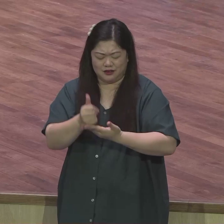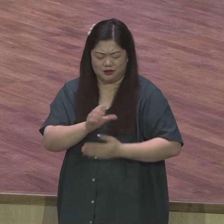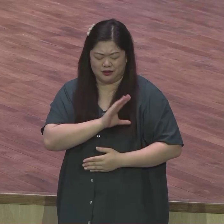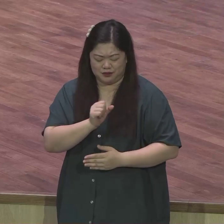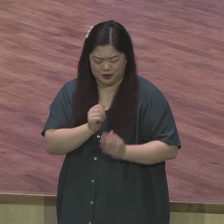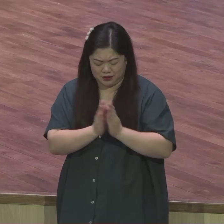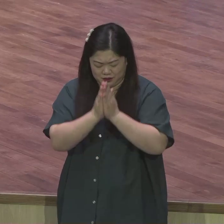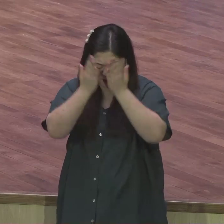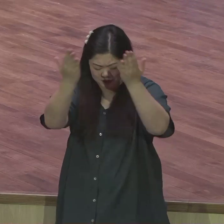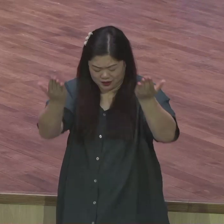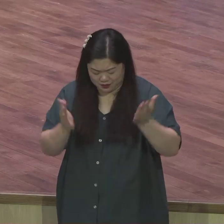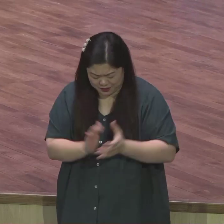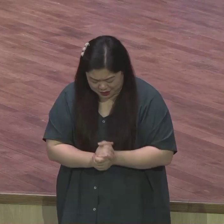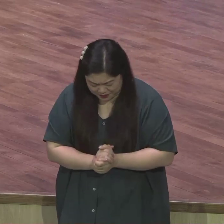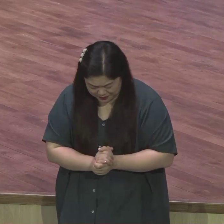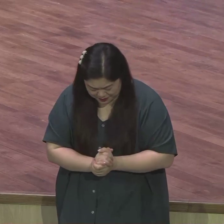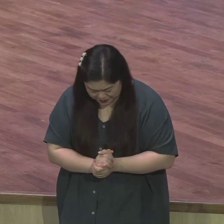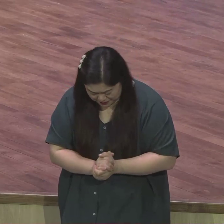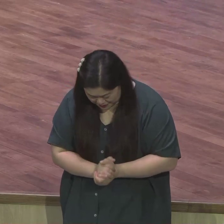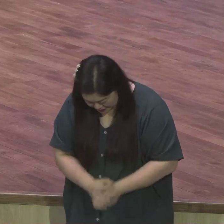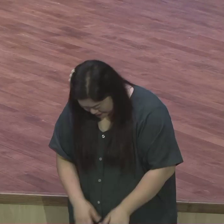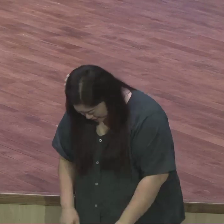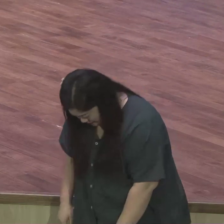아멘 아멘